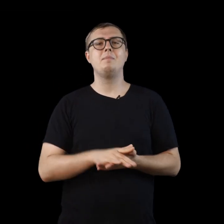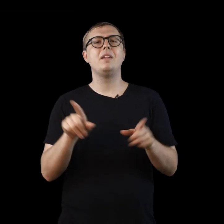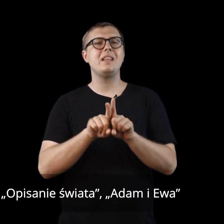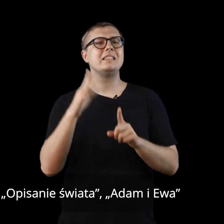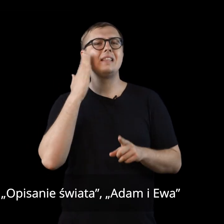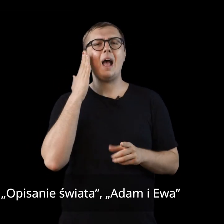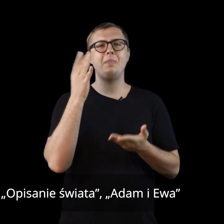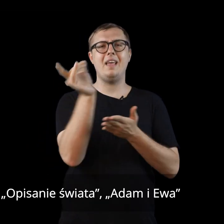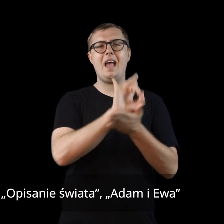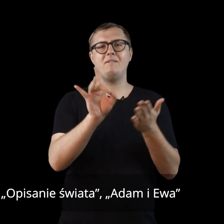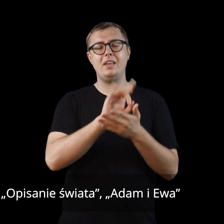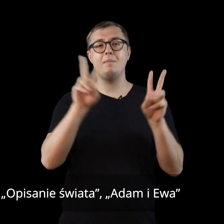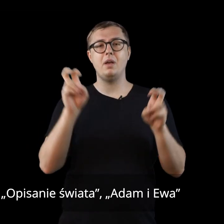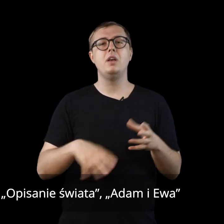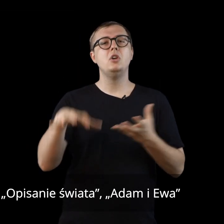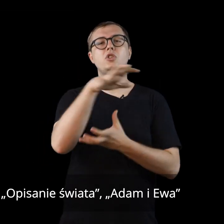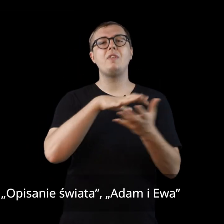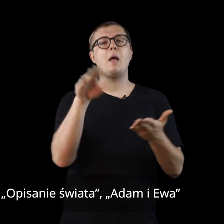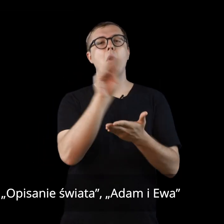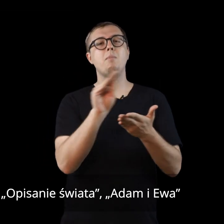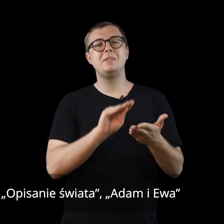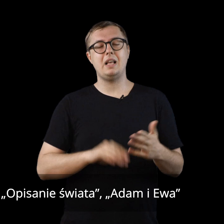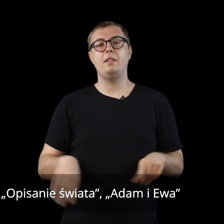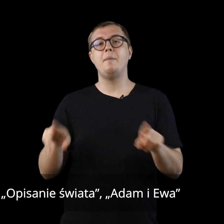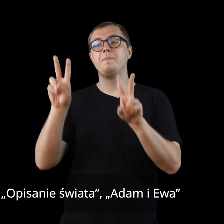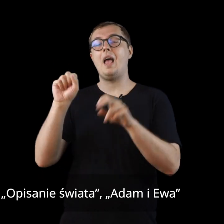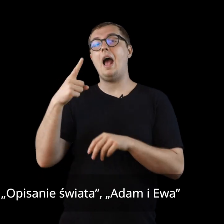Oraz znane grafiki. Opisanie świata, Adam i Ewa.